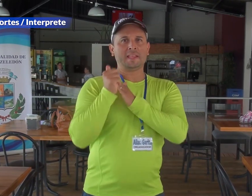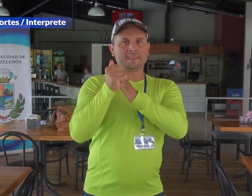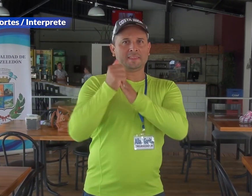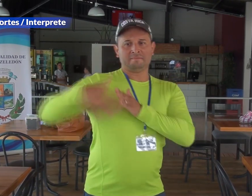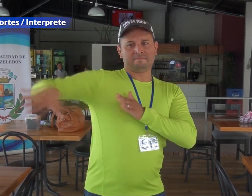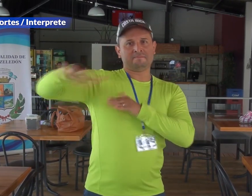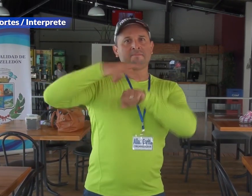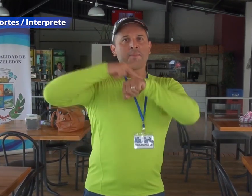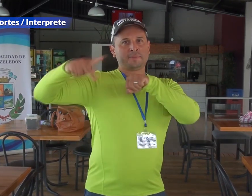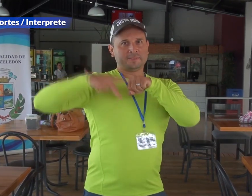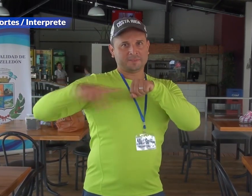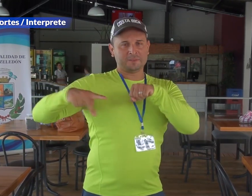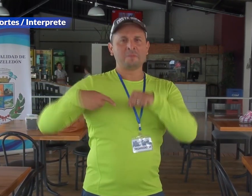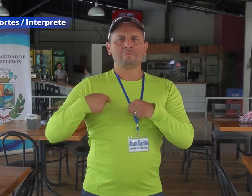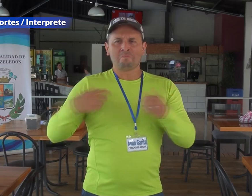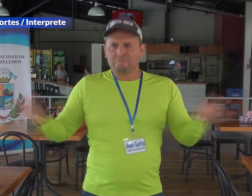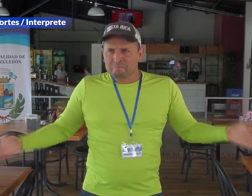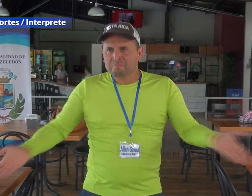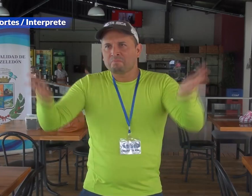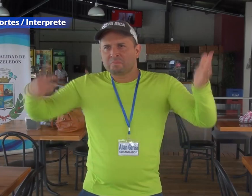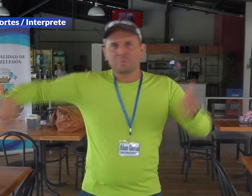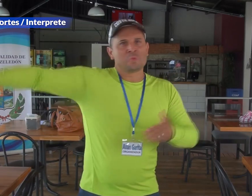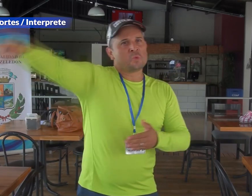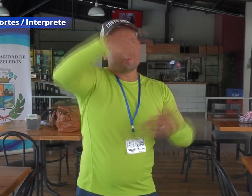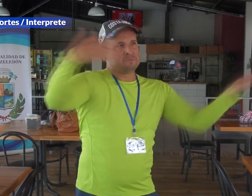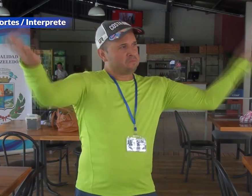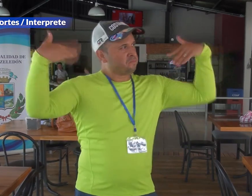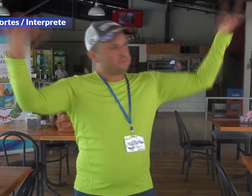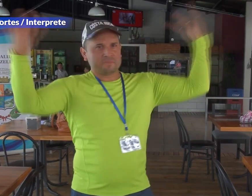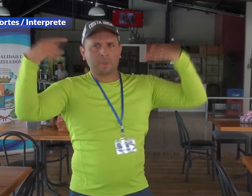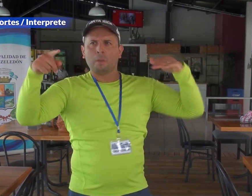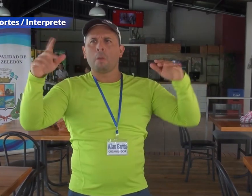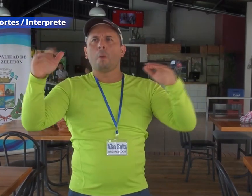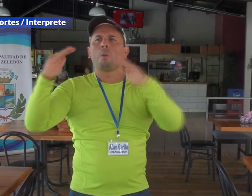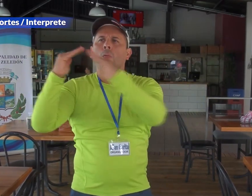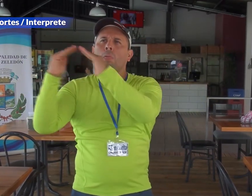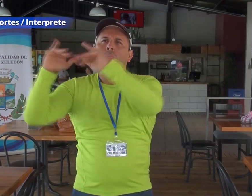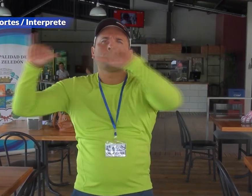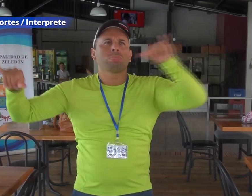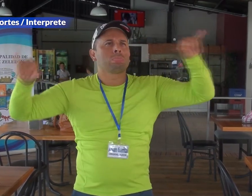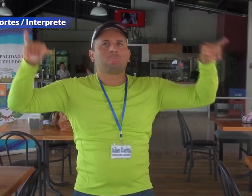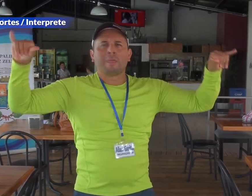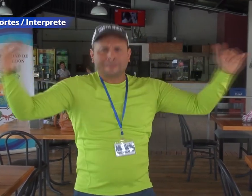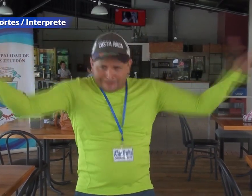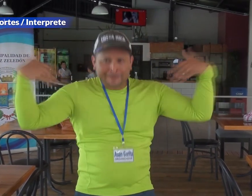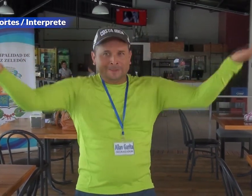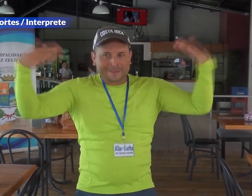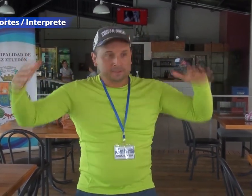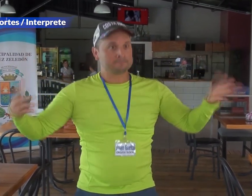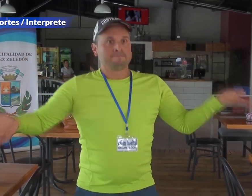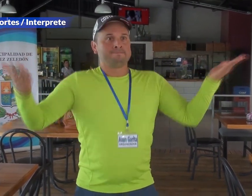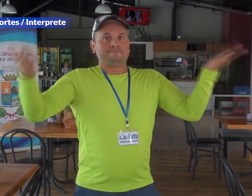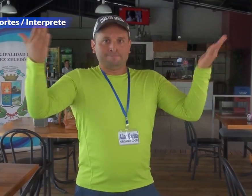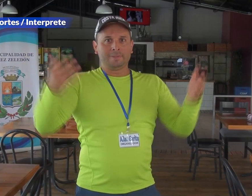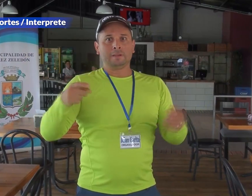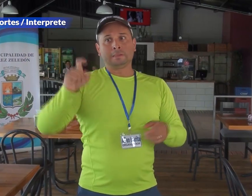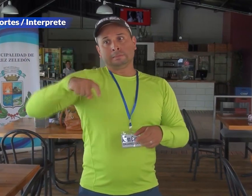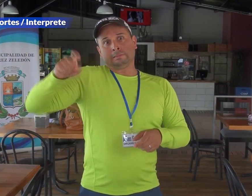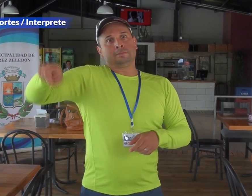Soy el líder de la comunidad sorda de Pérez Celedón. Me gusta motivarlos para que hagamos actividades, que no se queden en sus casas. Salgan, vengan.